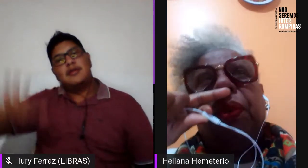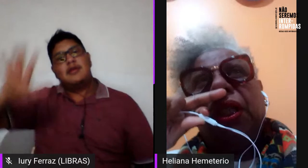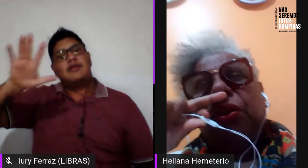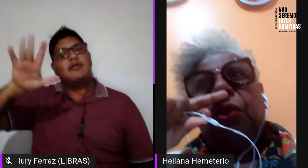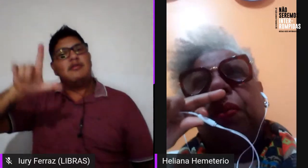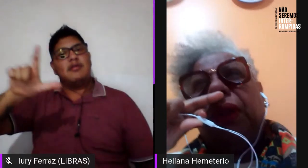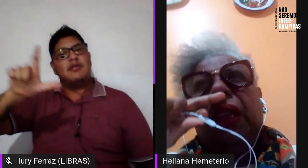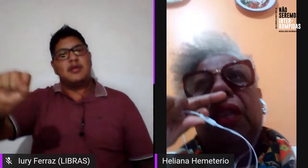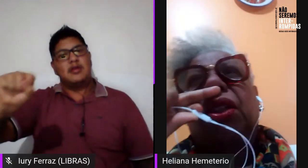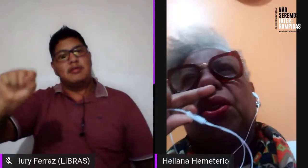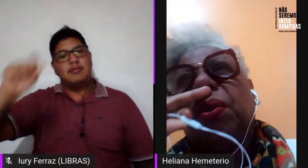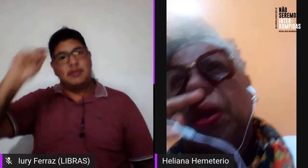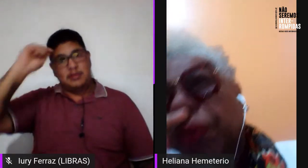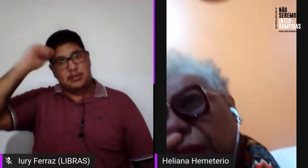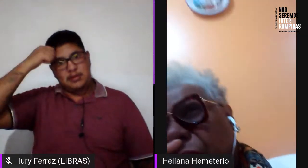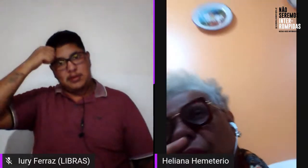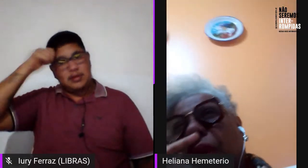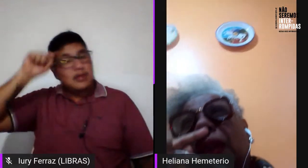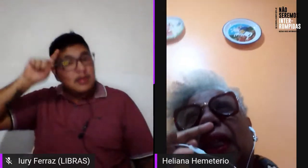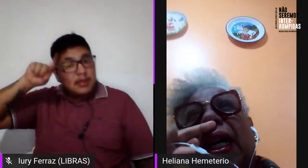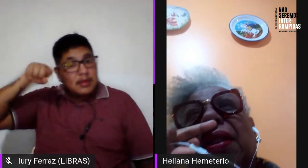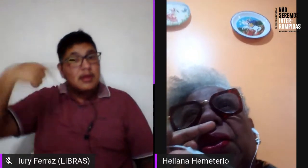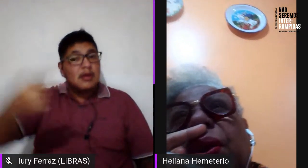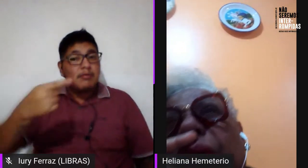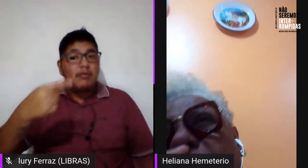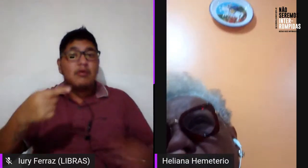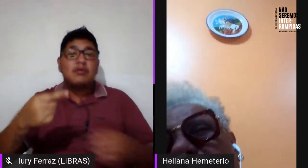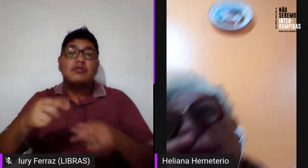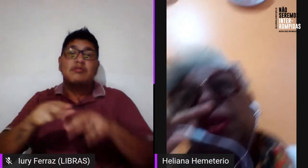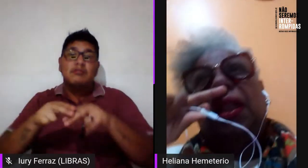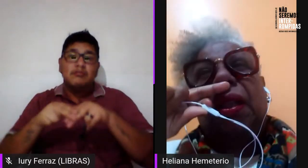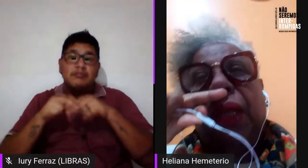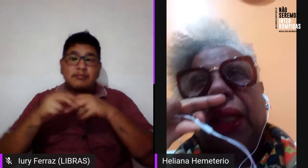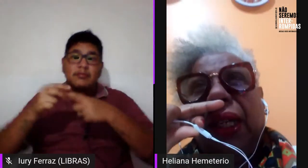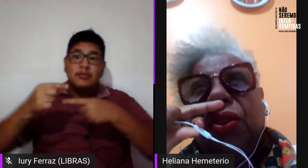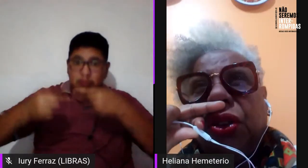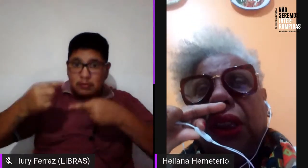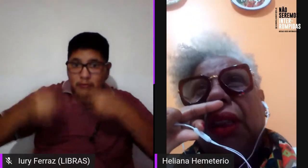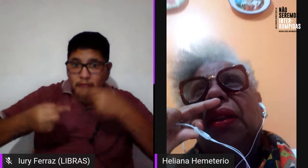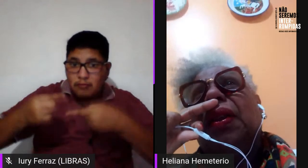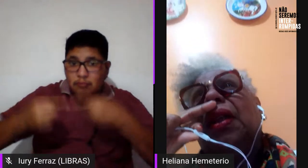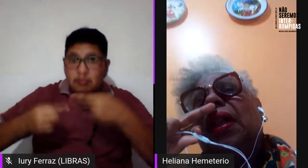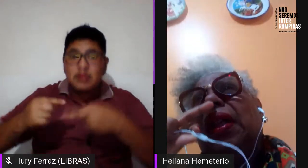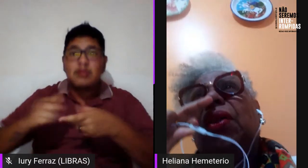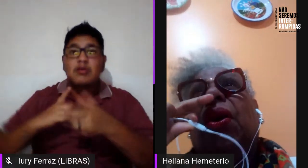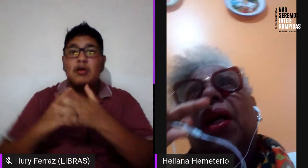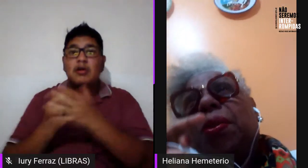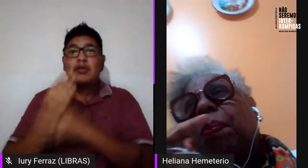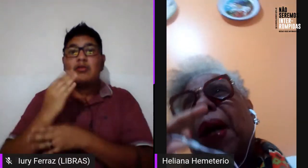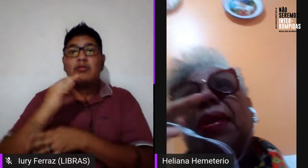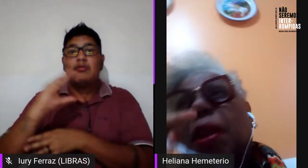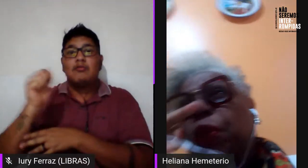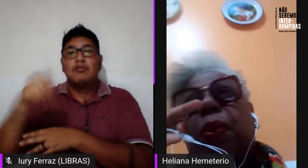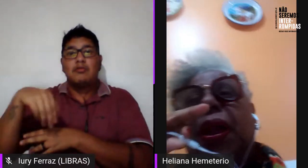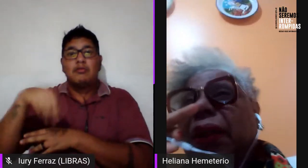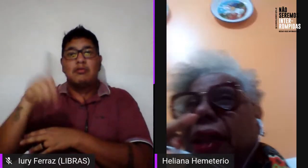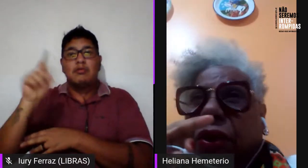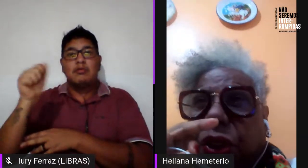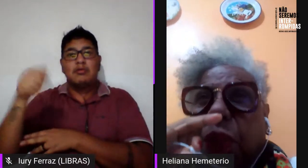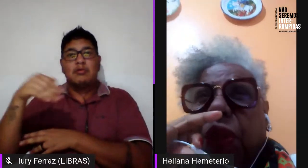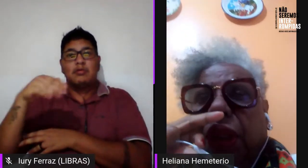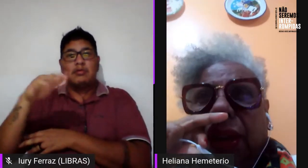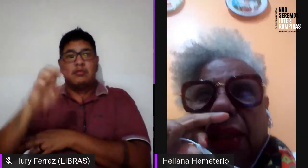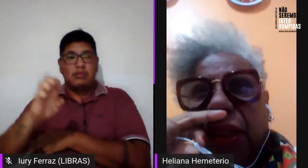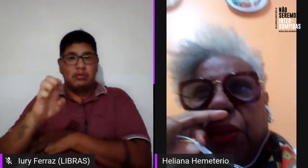tarde, por questões políticas, criou-se o candado no encontro de mulher de negra da América Latina, e nós passamos para o